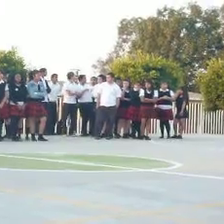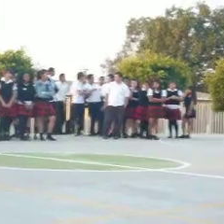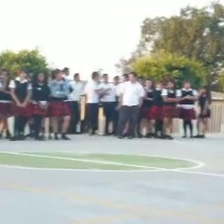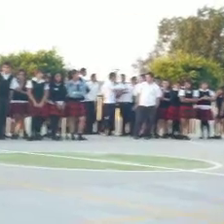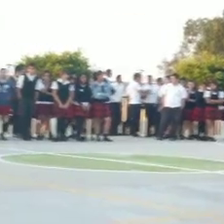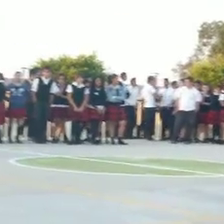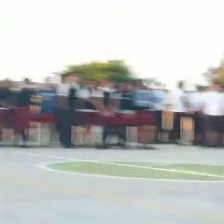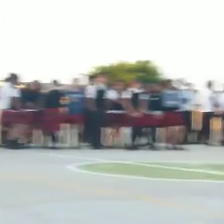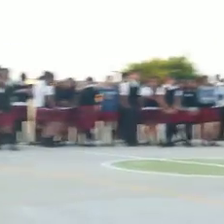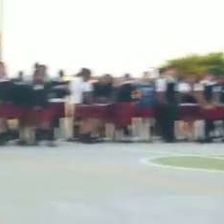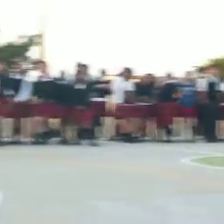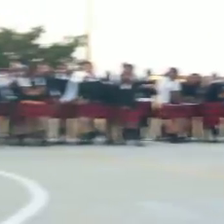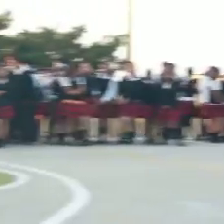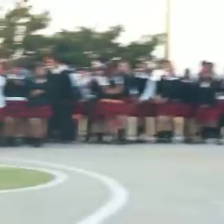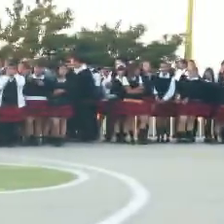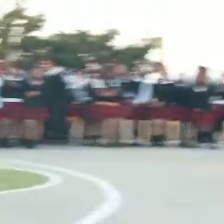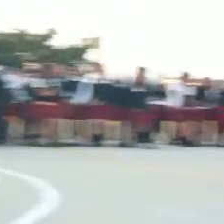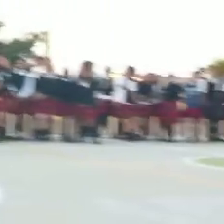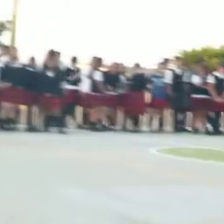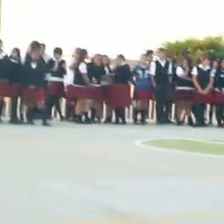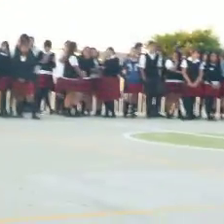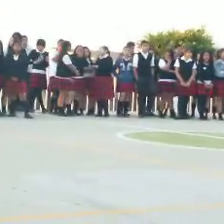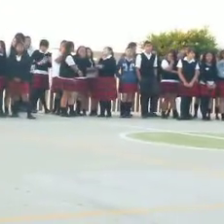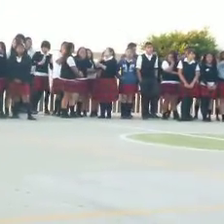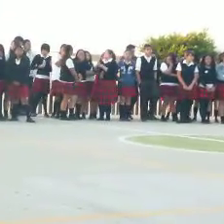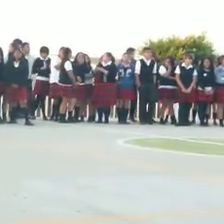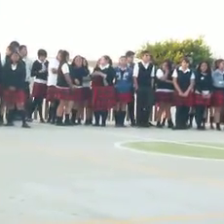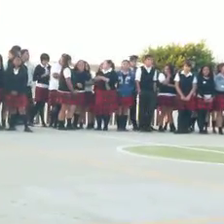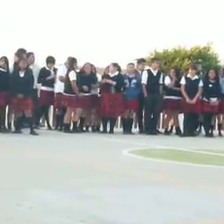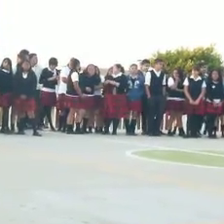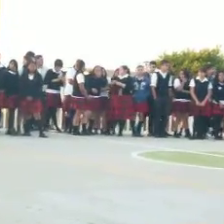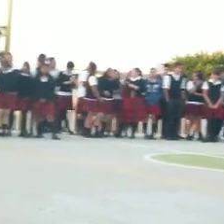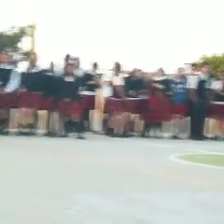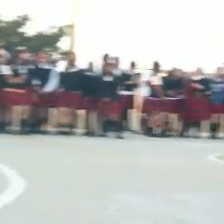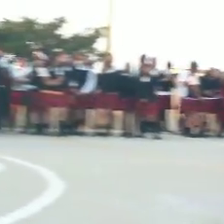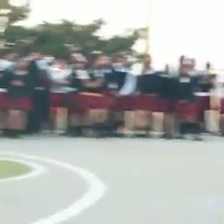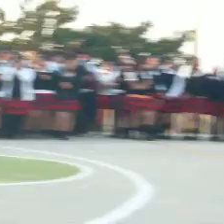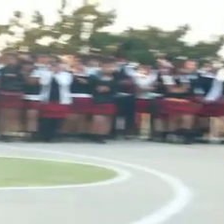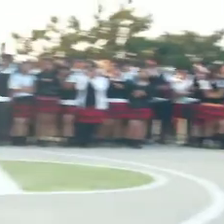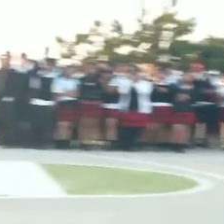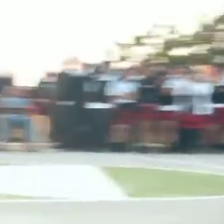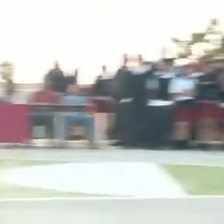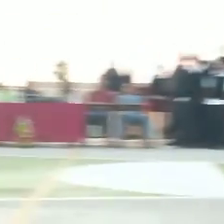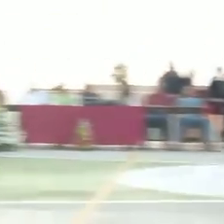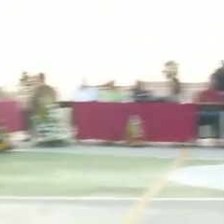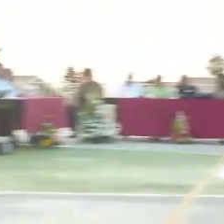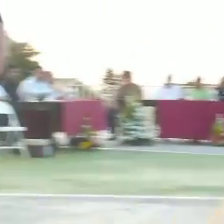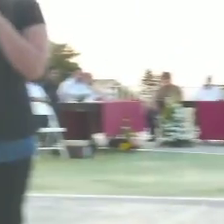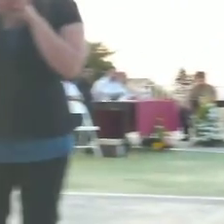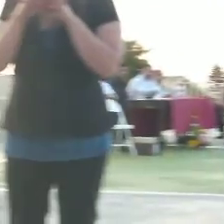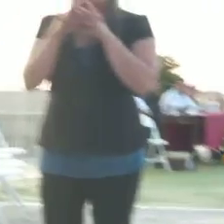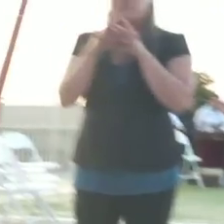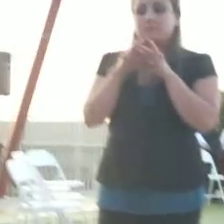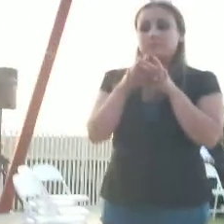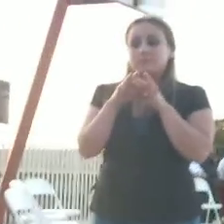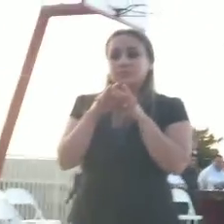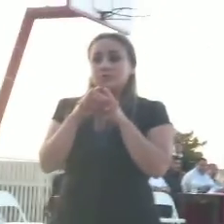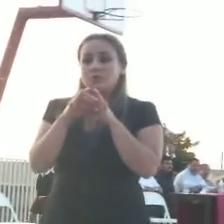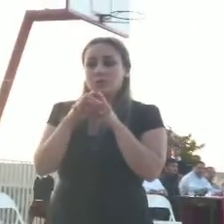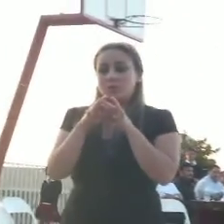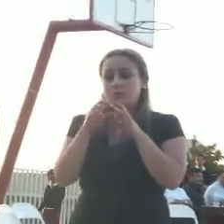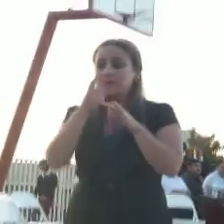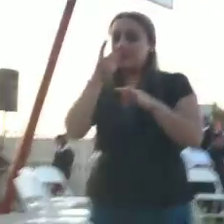...sin ver más allá, perdieron una posibilidad y falta más valiosa. Una que no se compra,